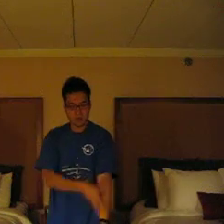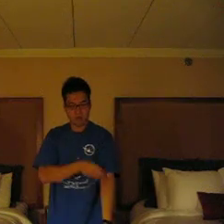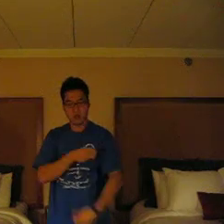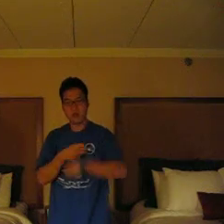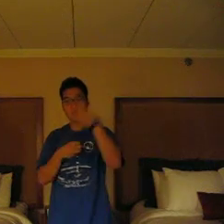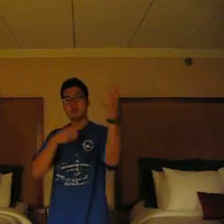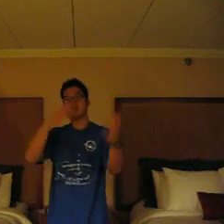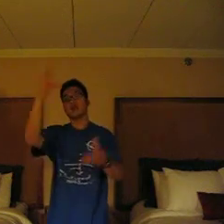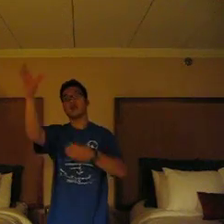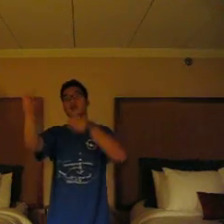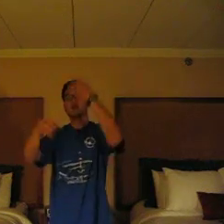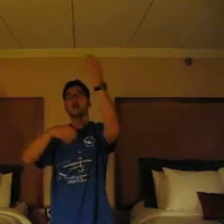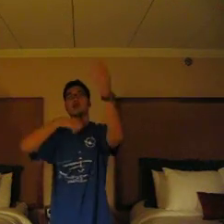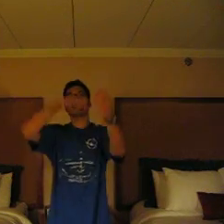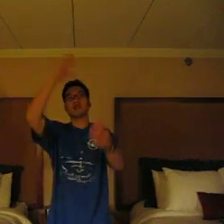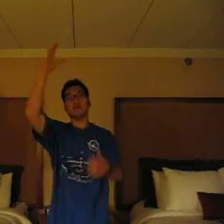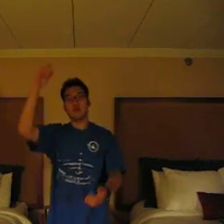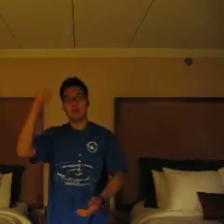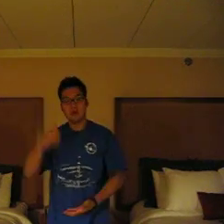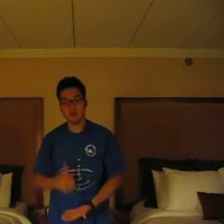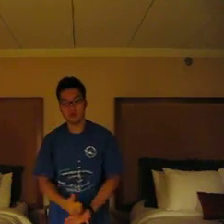이게 영광이야